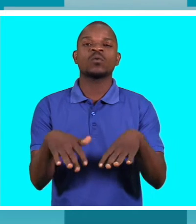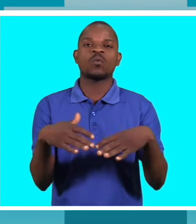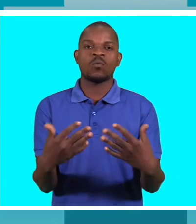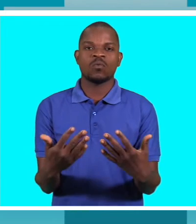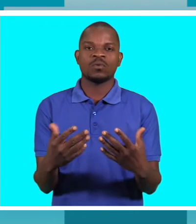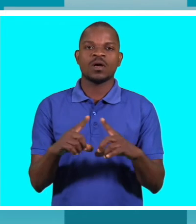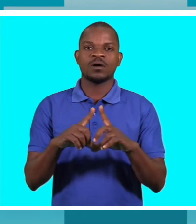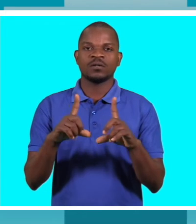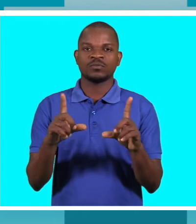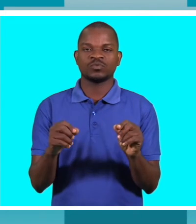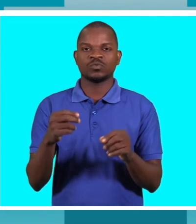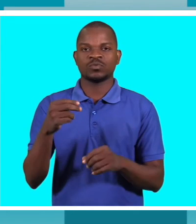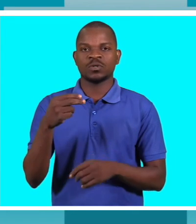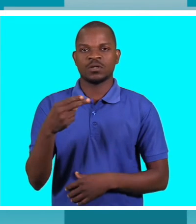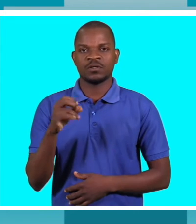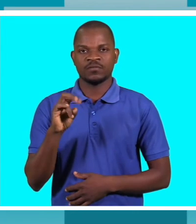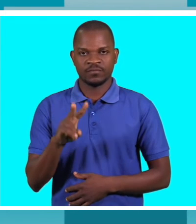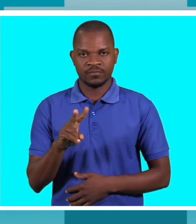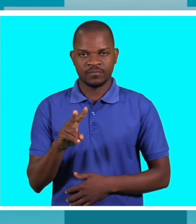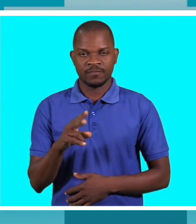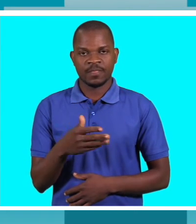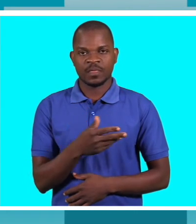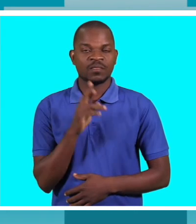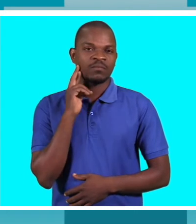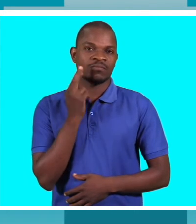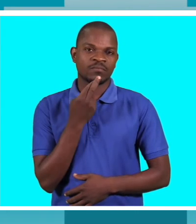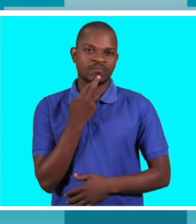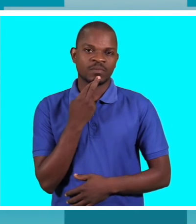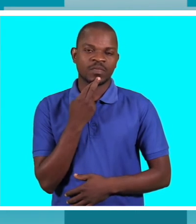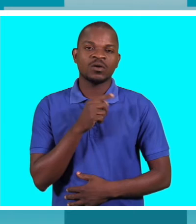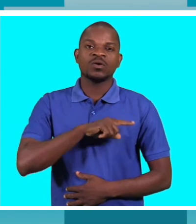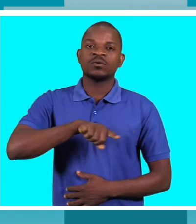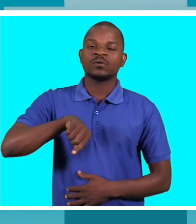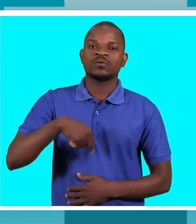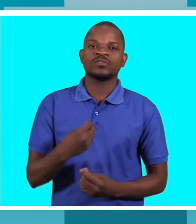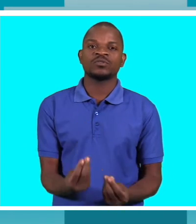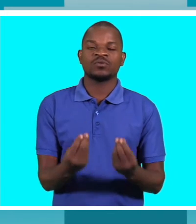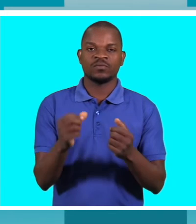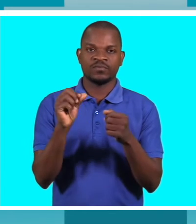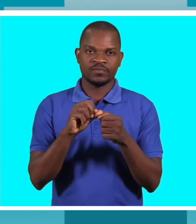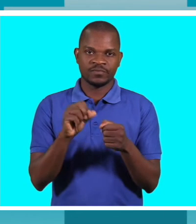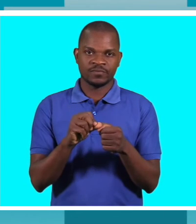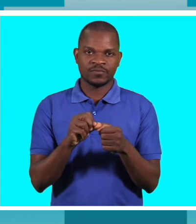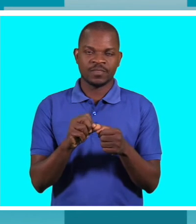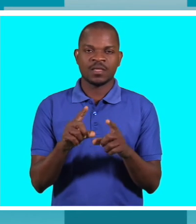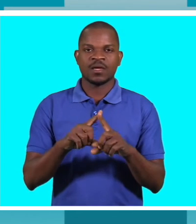nos trabalhos que tem feito a MUDEF uma das coisas que nós temos pautado é a questão da preservação da